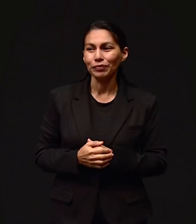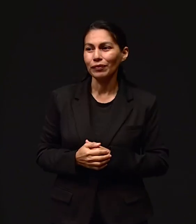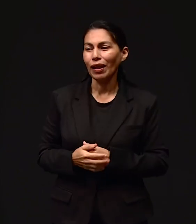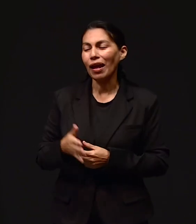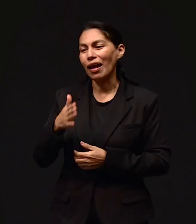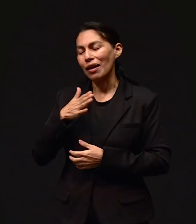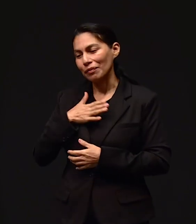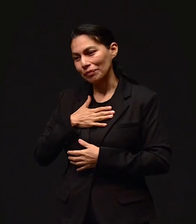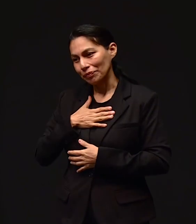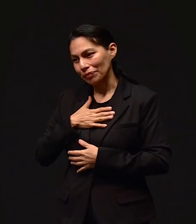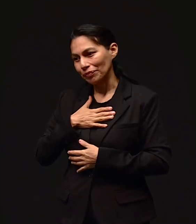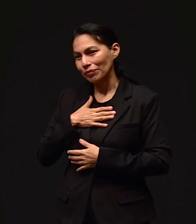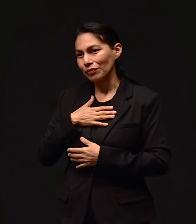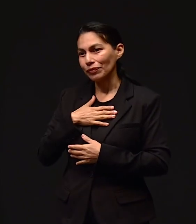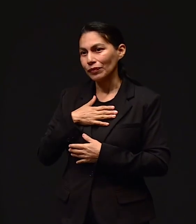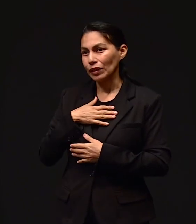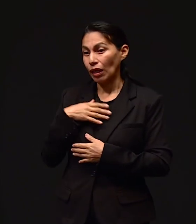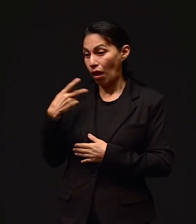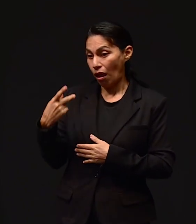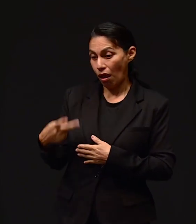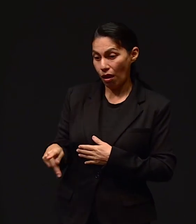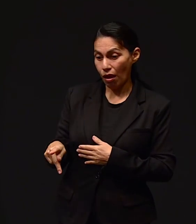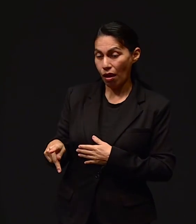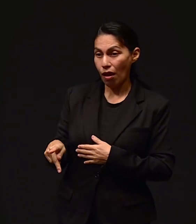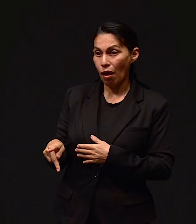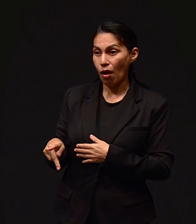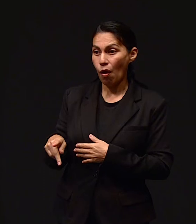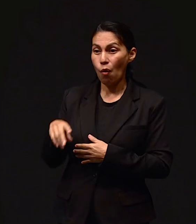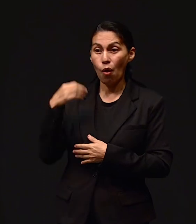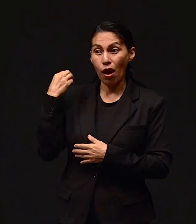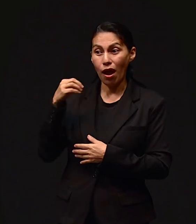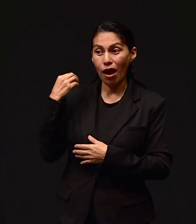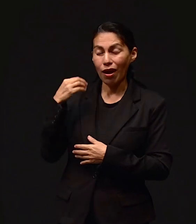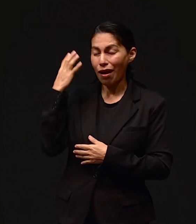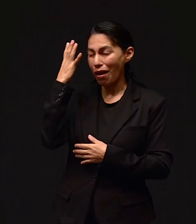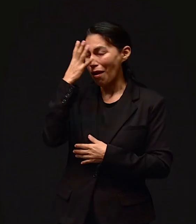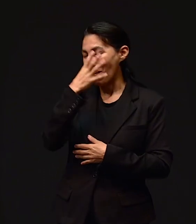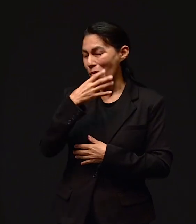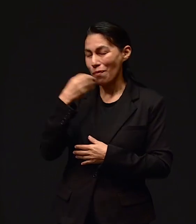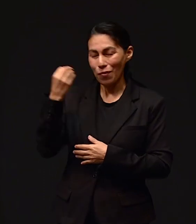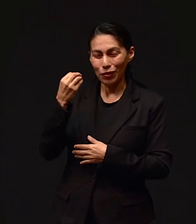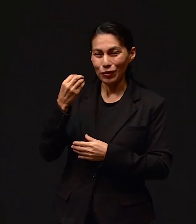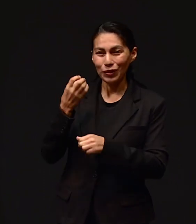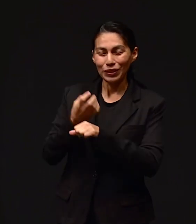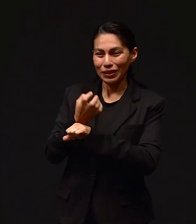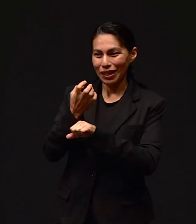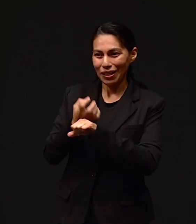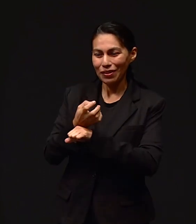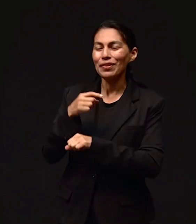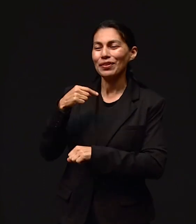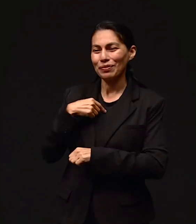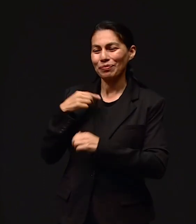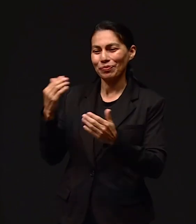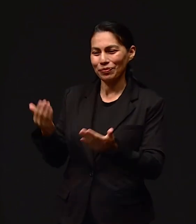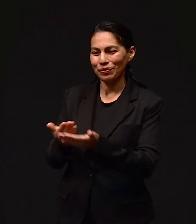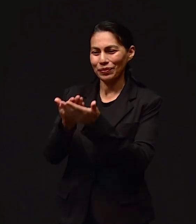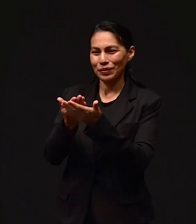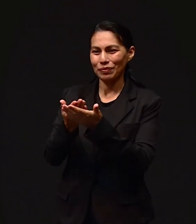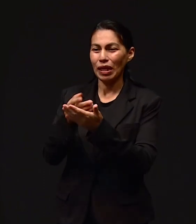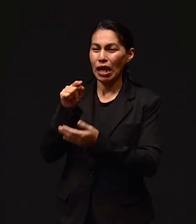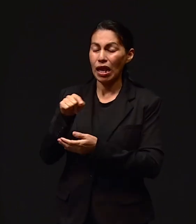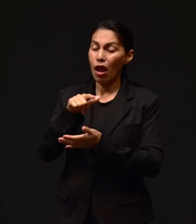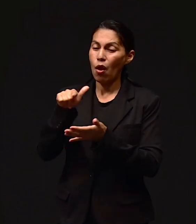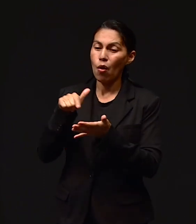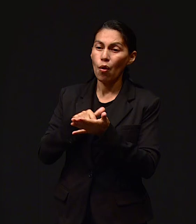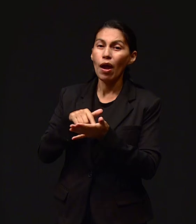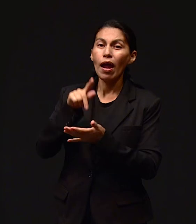Bueno, yo soy originaria del estado de Oaxaca, el hermoso estado de Oaxaca, del Istmo de